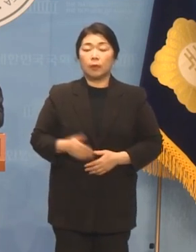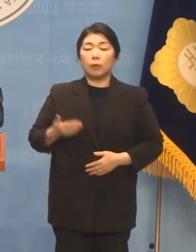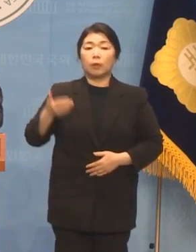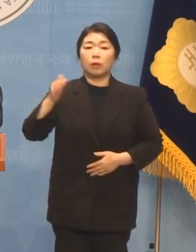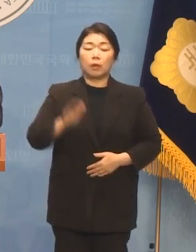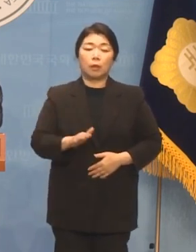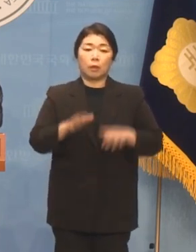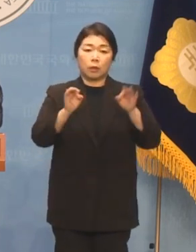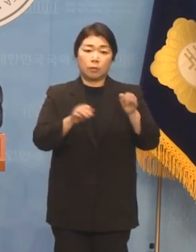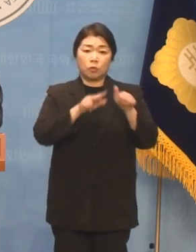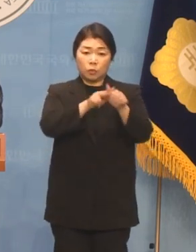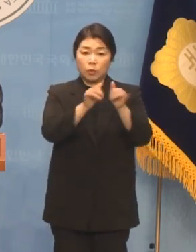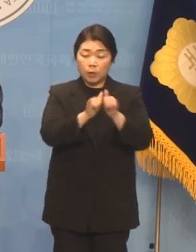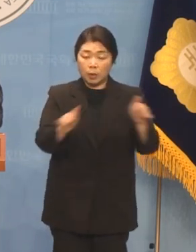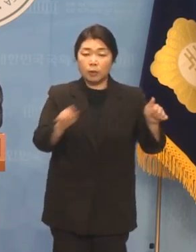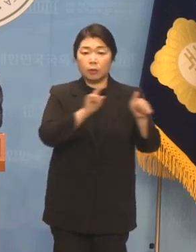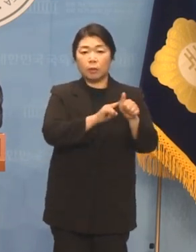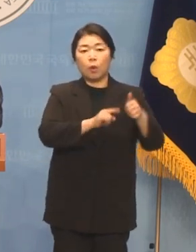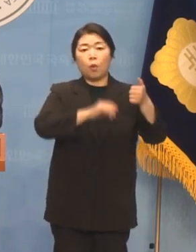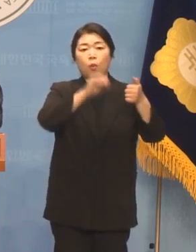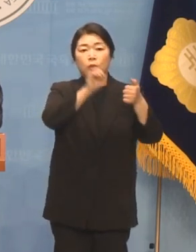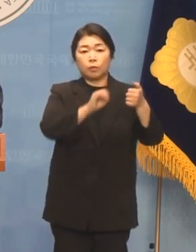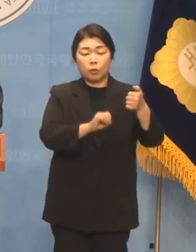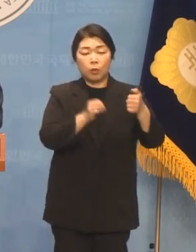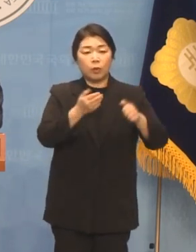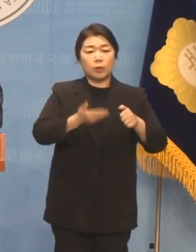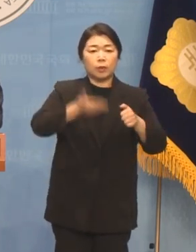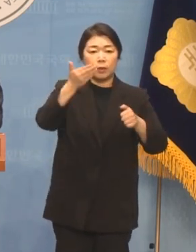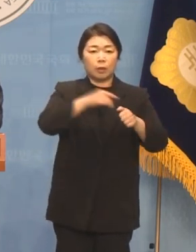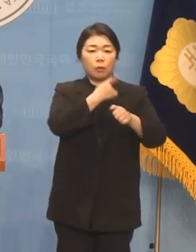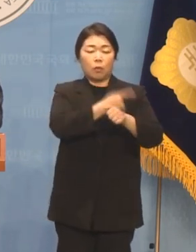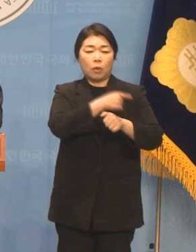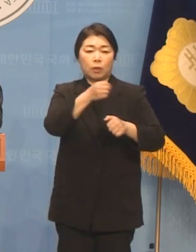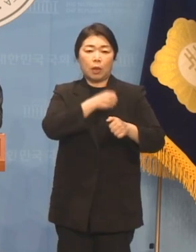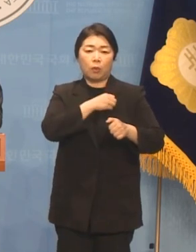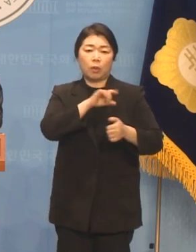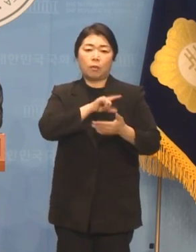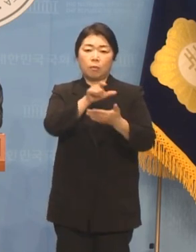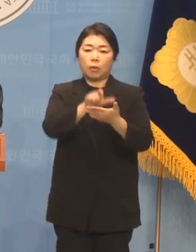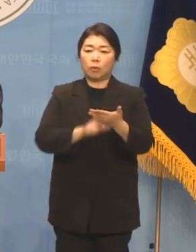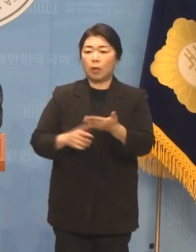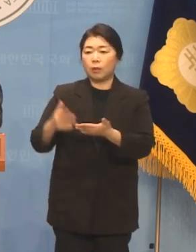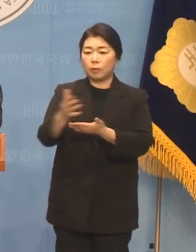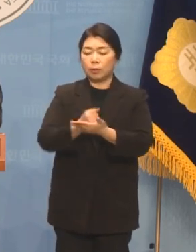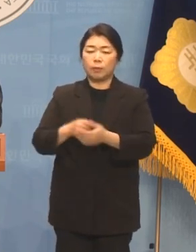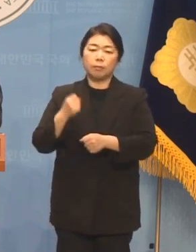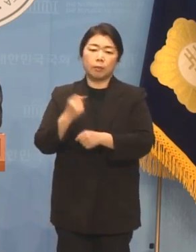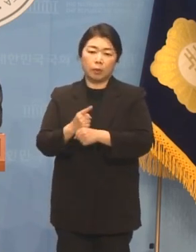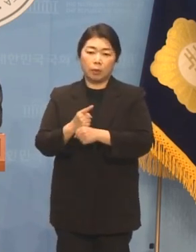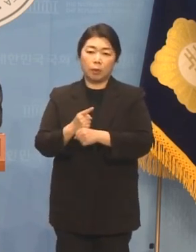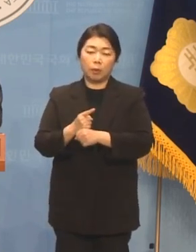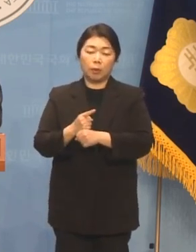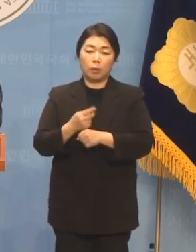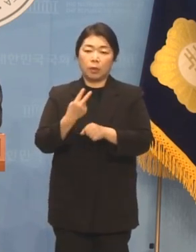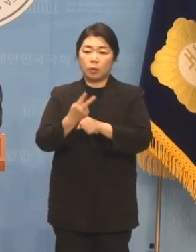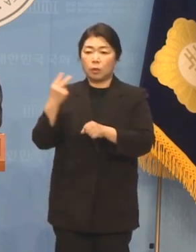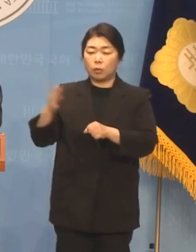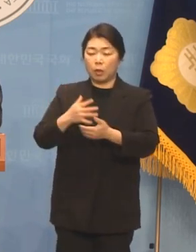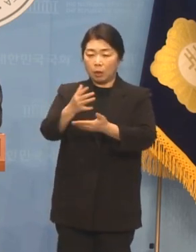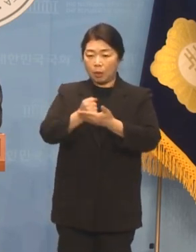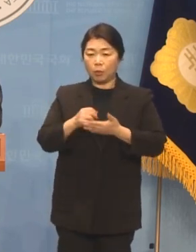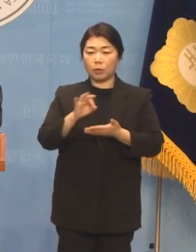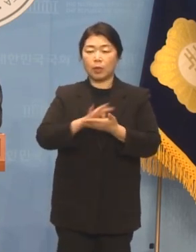김원희 예비후보는 50% 이상의 권리당원 명단을 이미 2년 전부터 확보해서